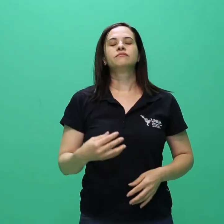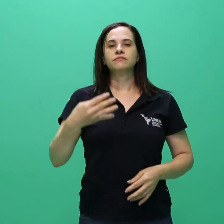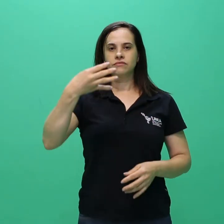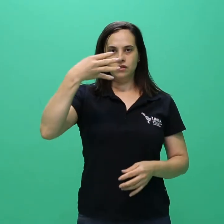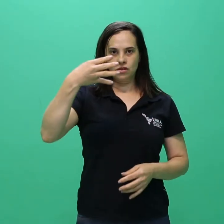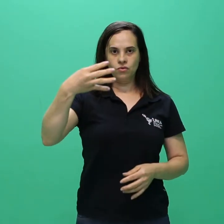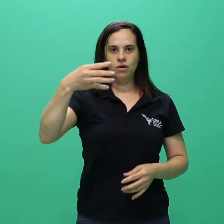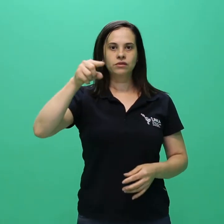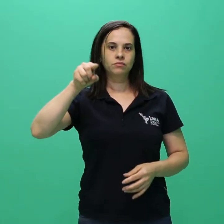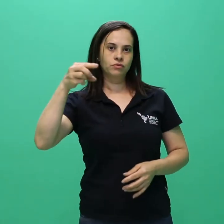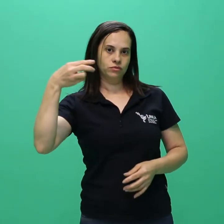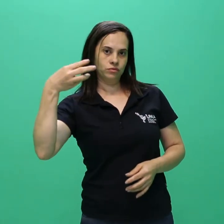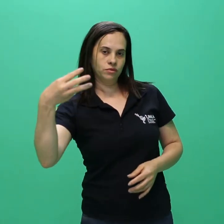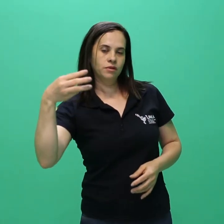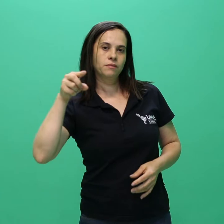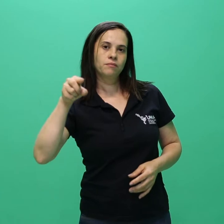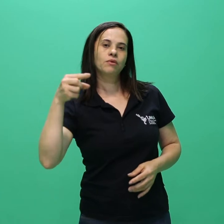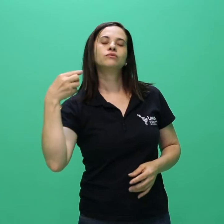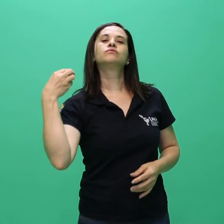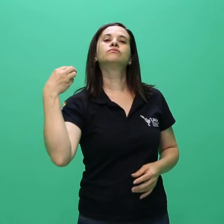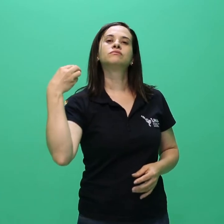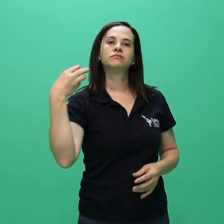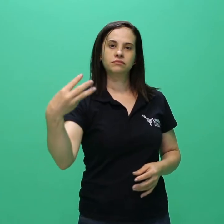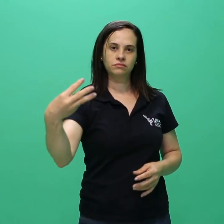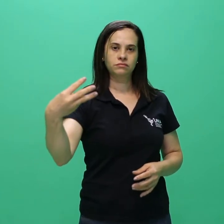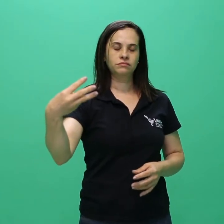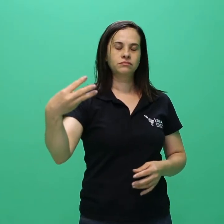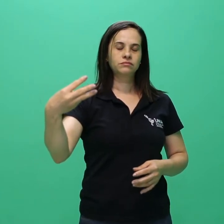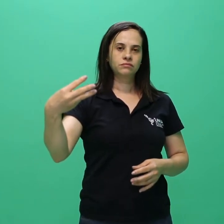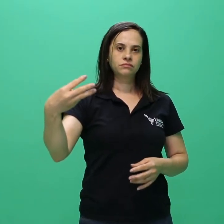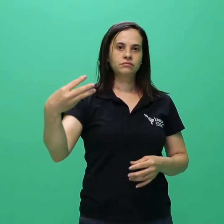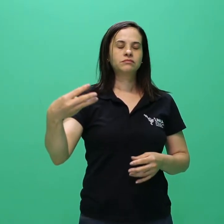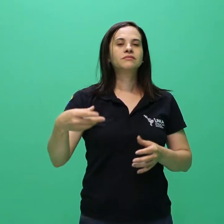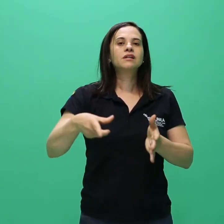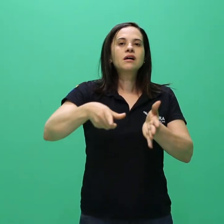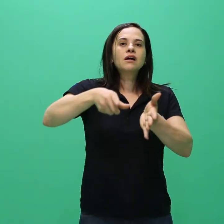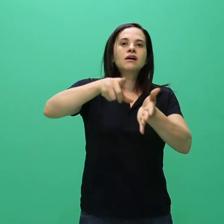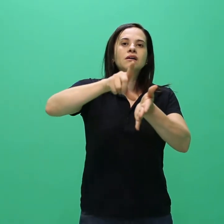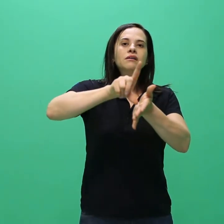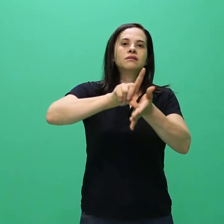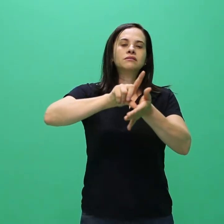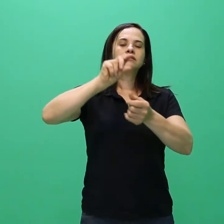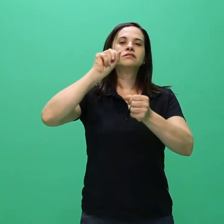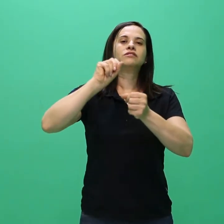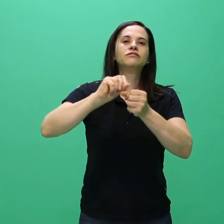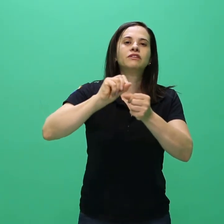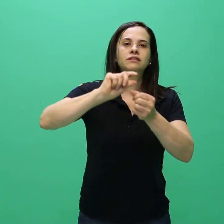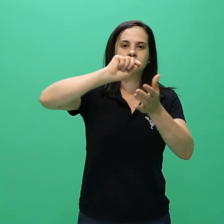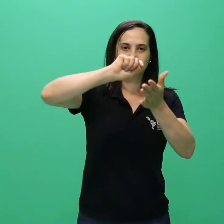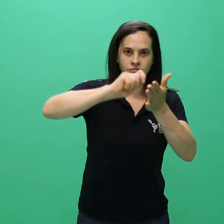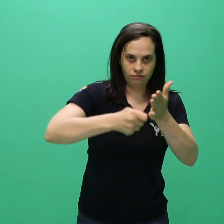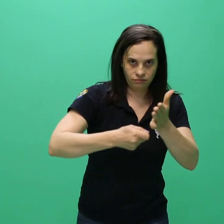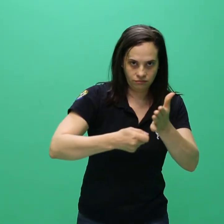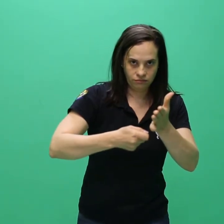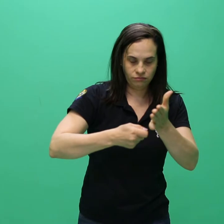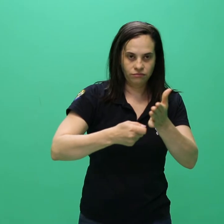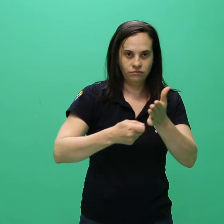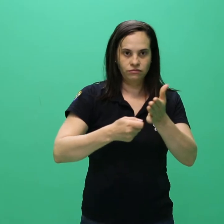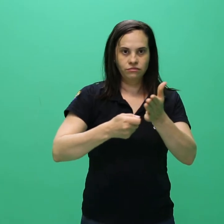4.3.3.3. Antes de efetuar a inscrição, o candidato